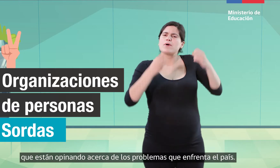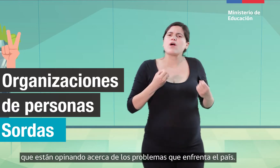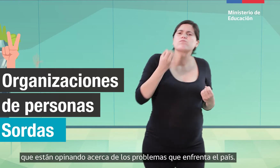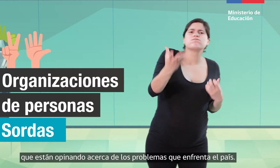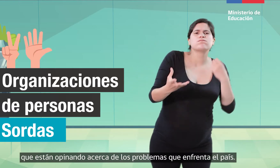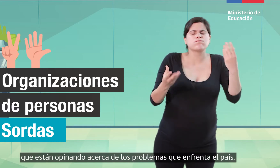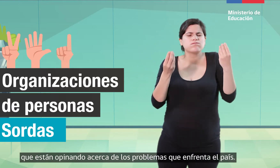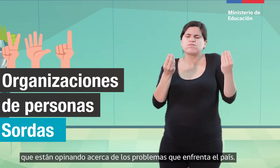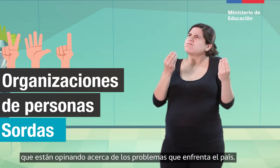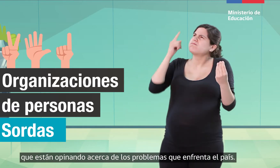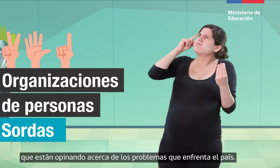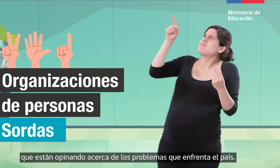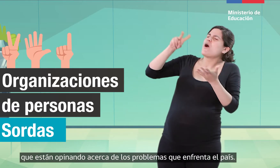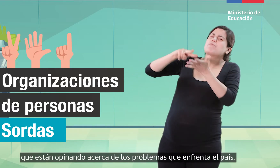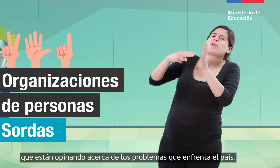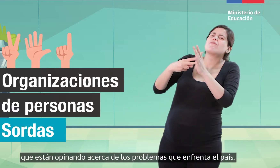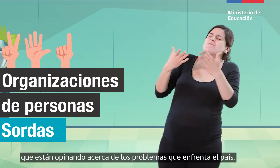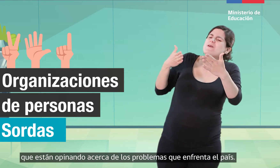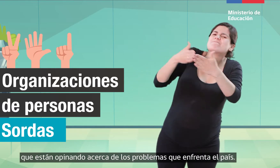opinando acerca de los problemas que enfrenta el país.